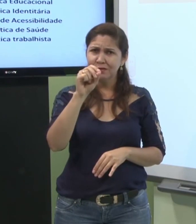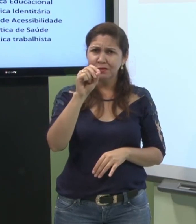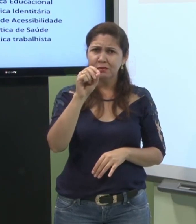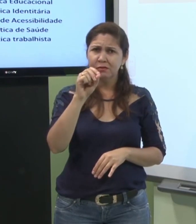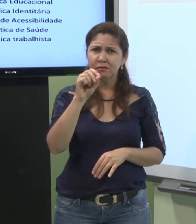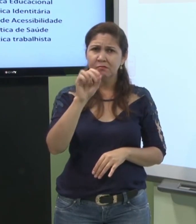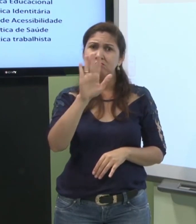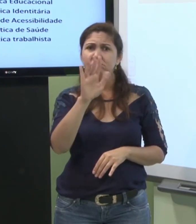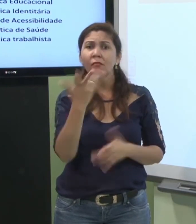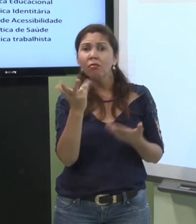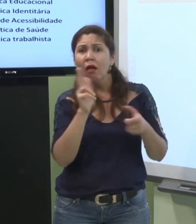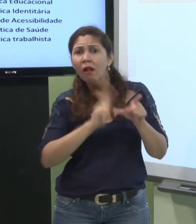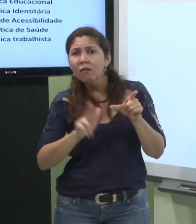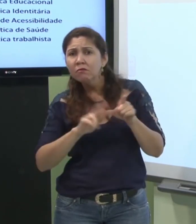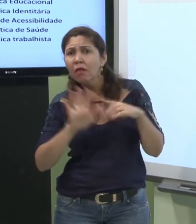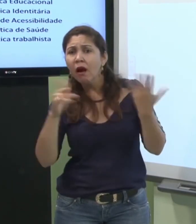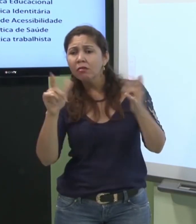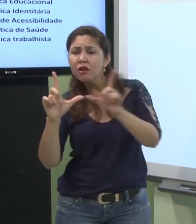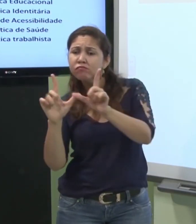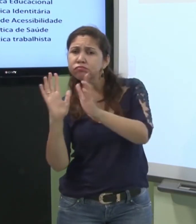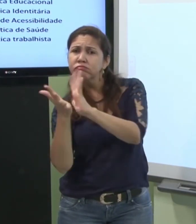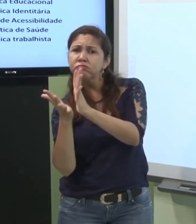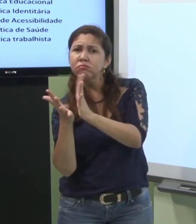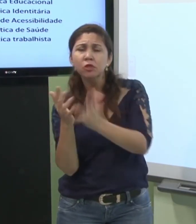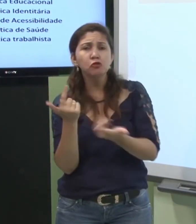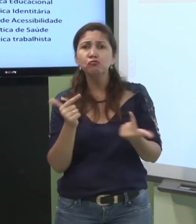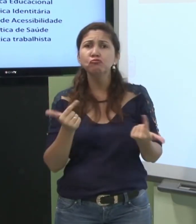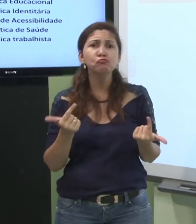não tem legenda não tem